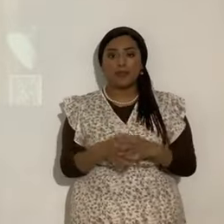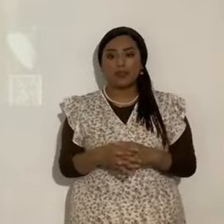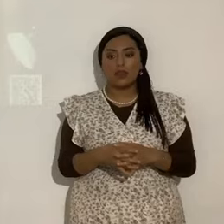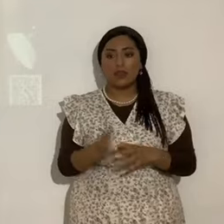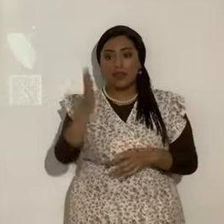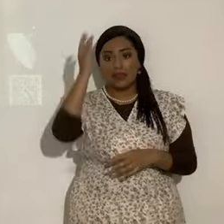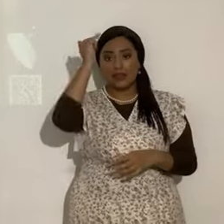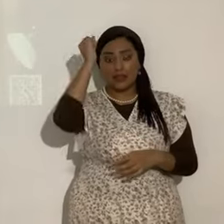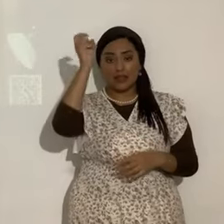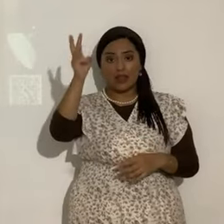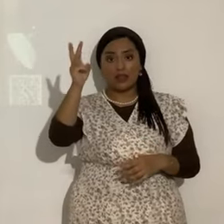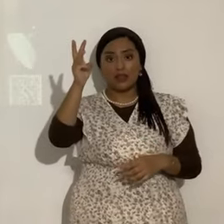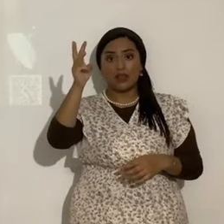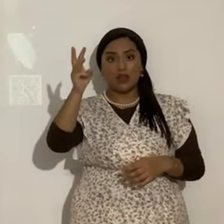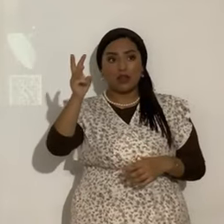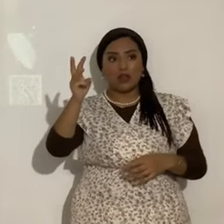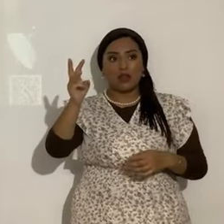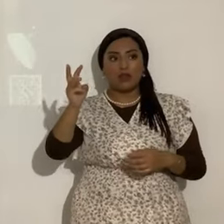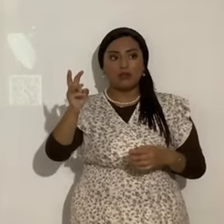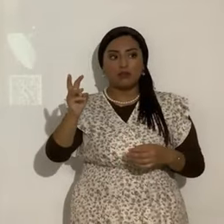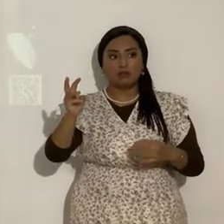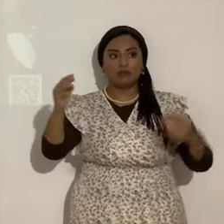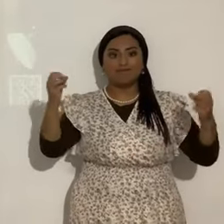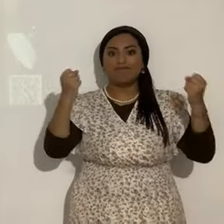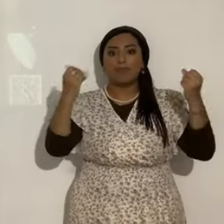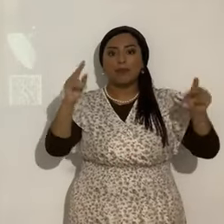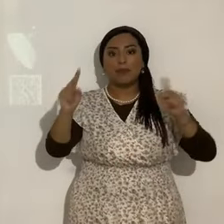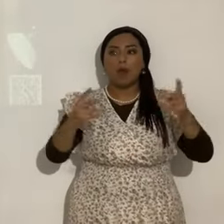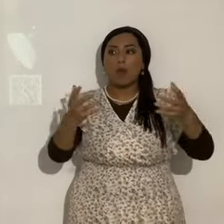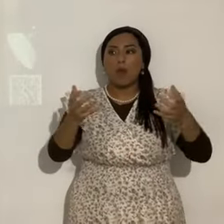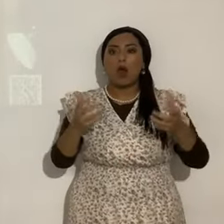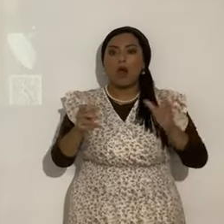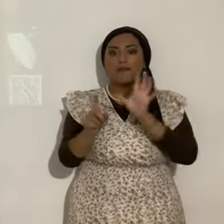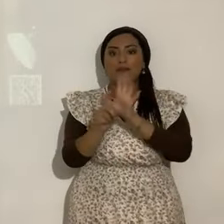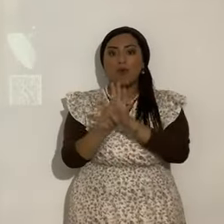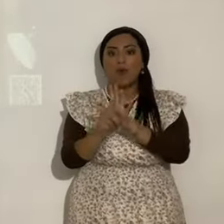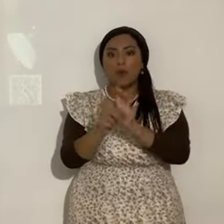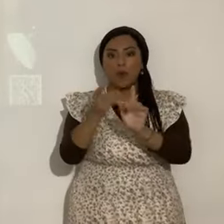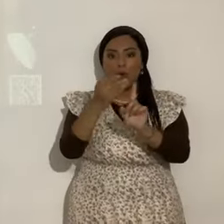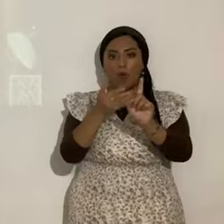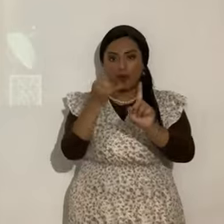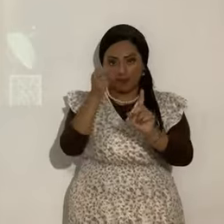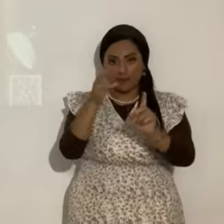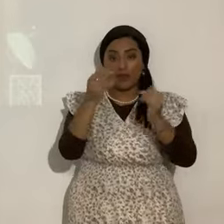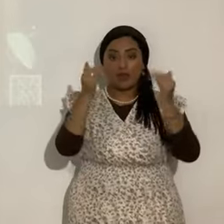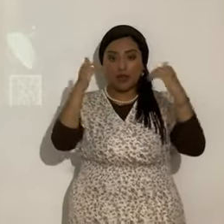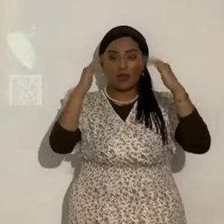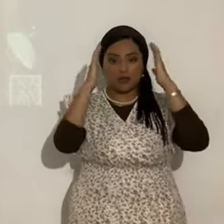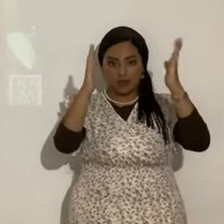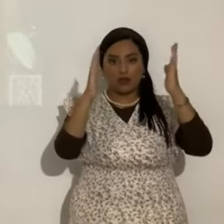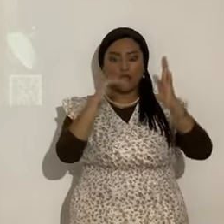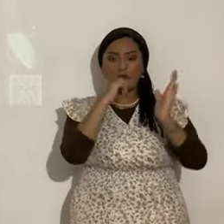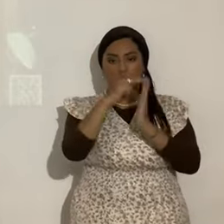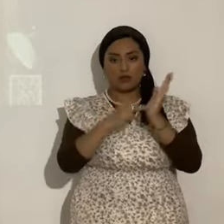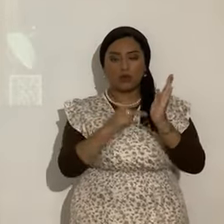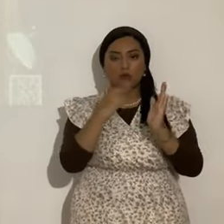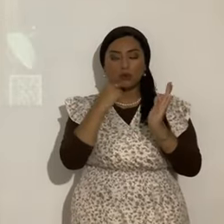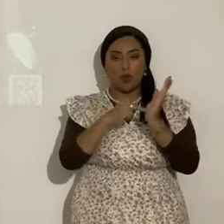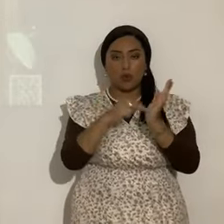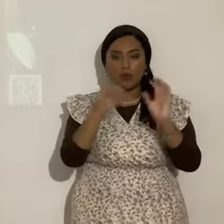Yahshua. Atrajo muchos hacia sí. Ahora. Pongan mucha atención. No anoten nada. Ahorita yo se los dicto con mucho